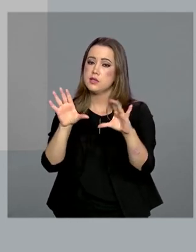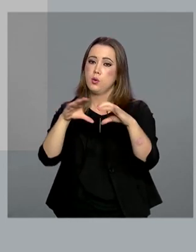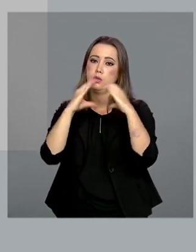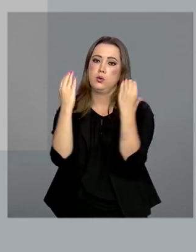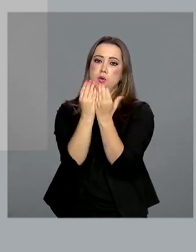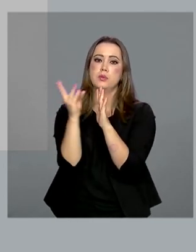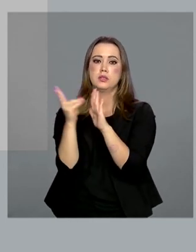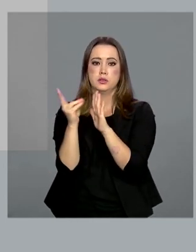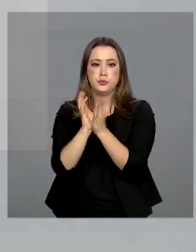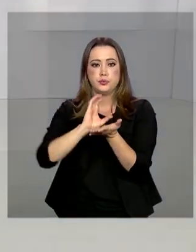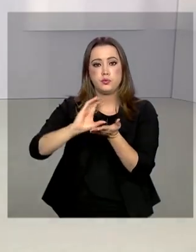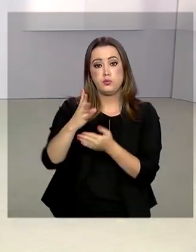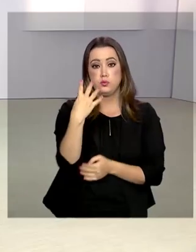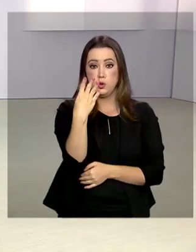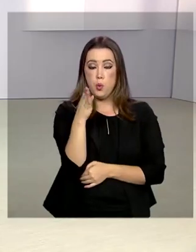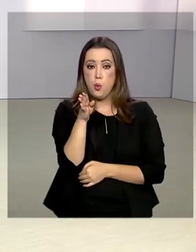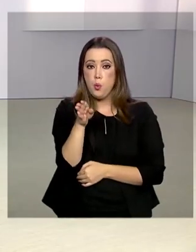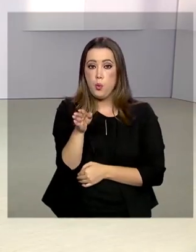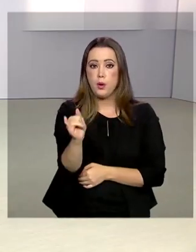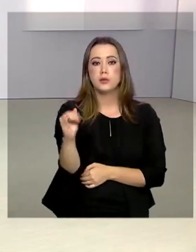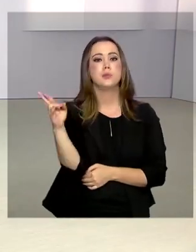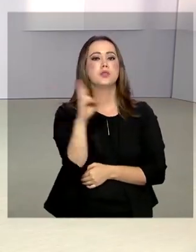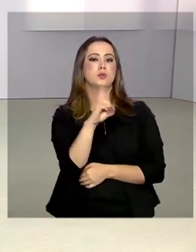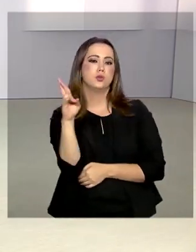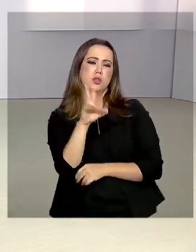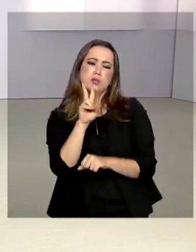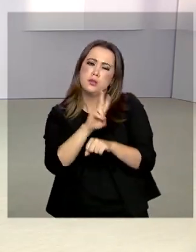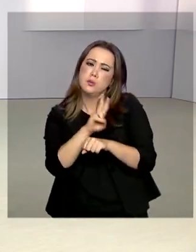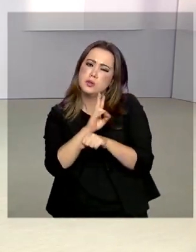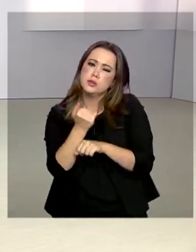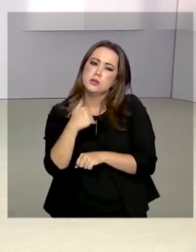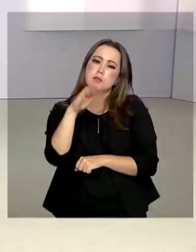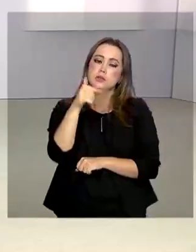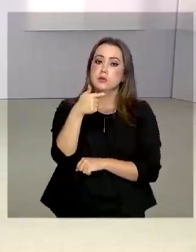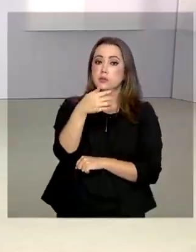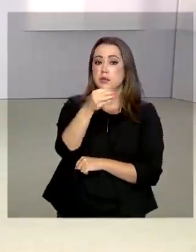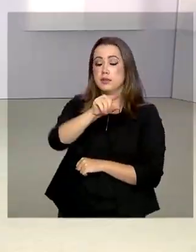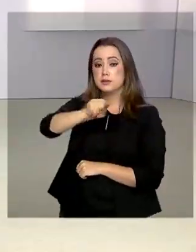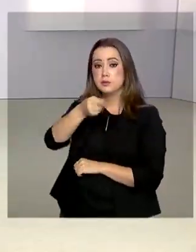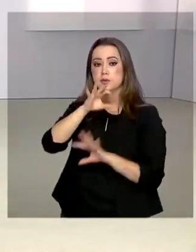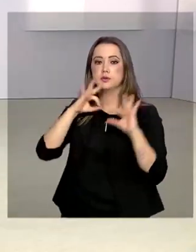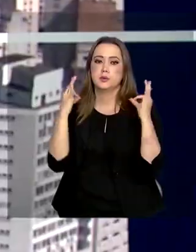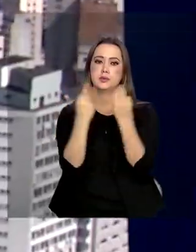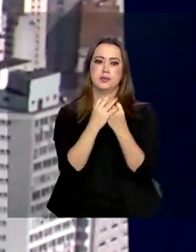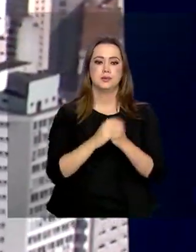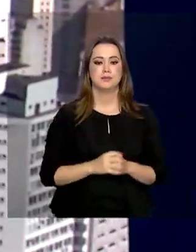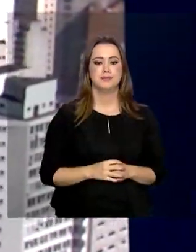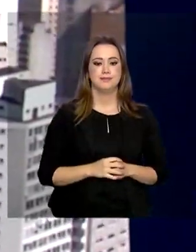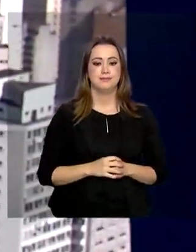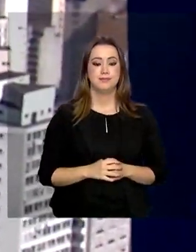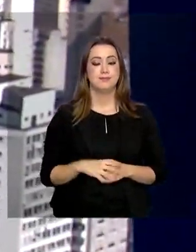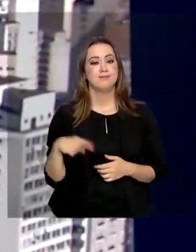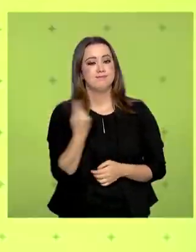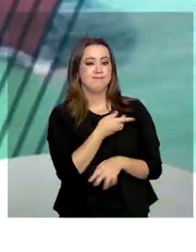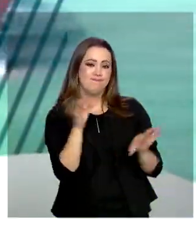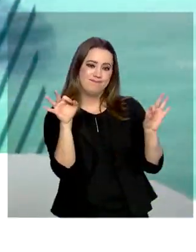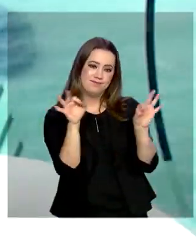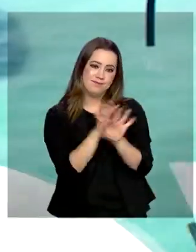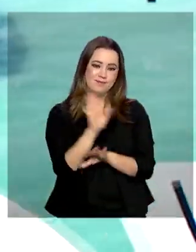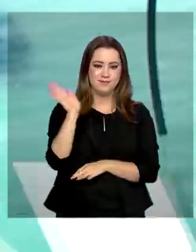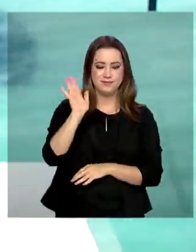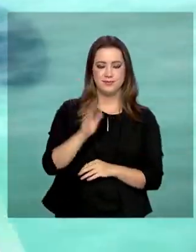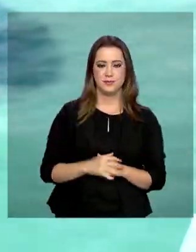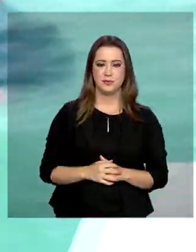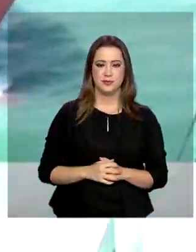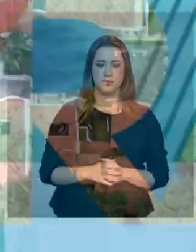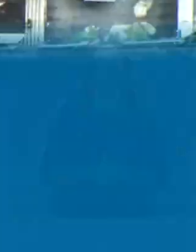bilhões na proteção de mais de 170 mil famílias. A gente fica por aqui. Até a